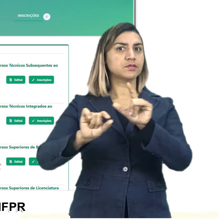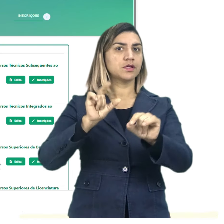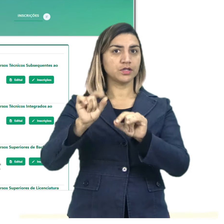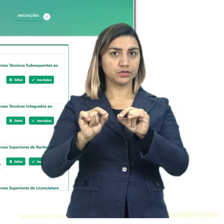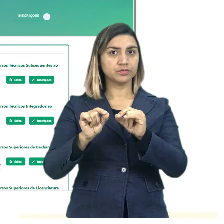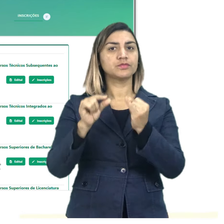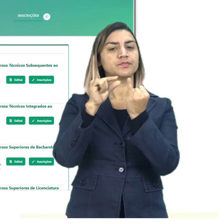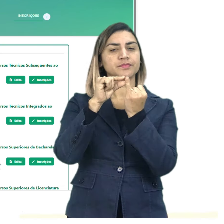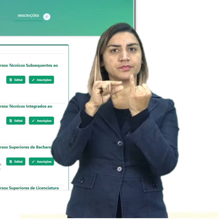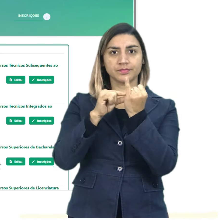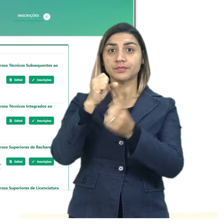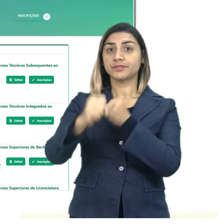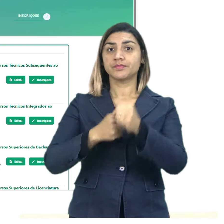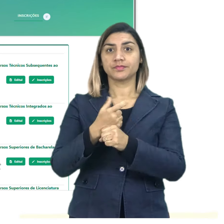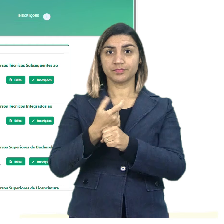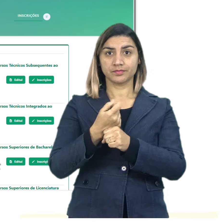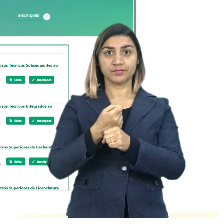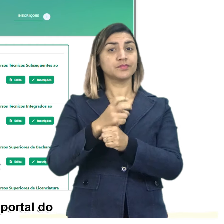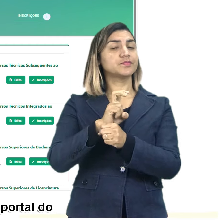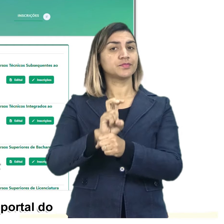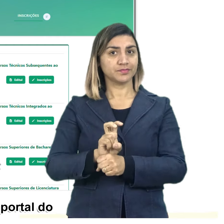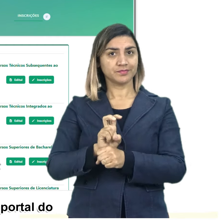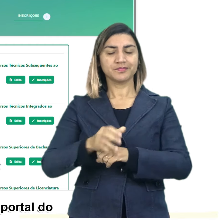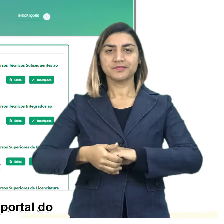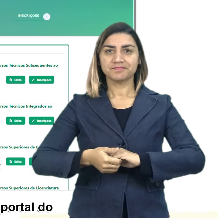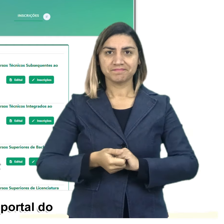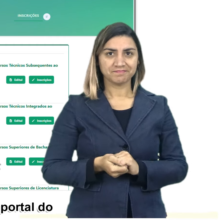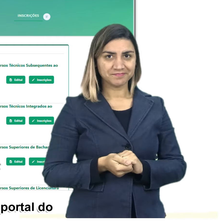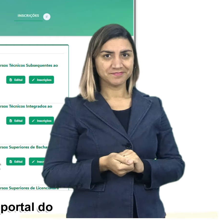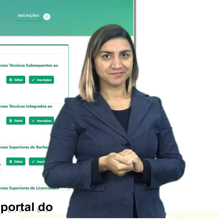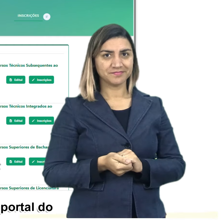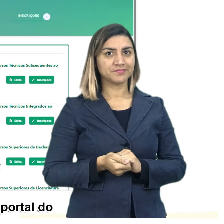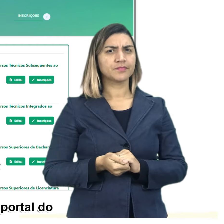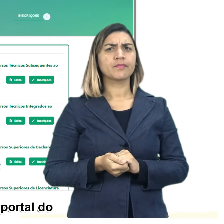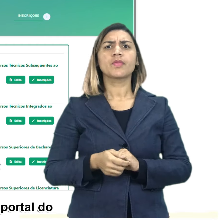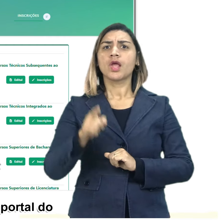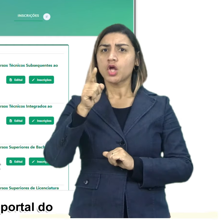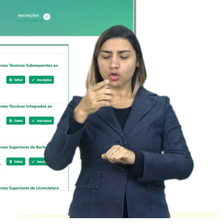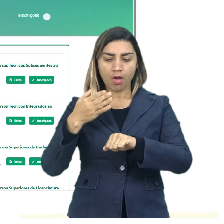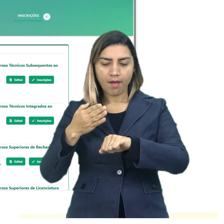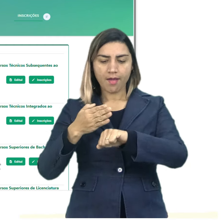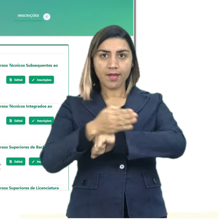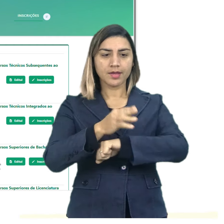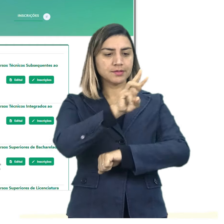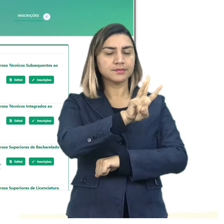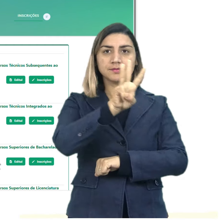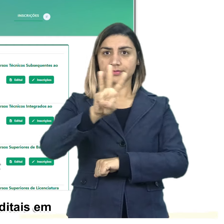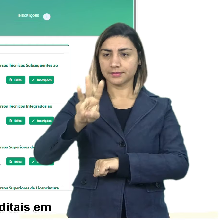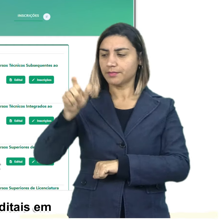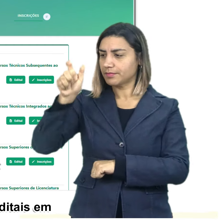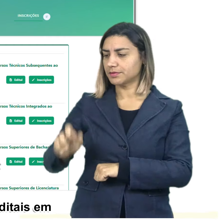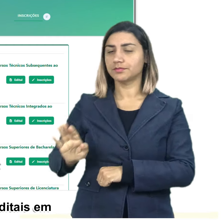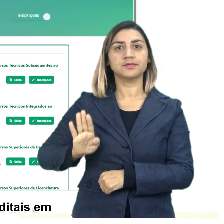IFPR ano 2025. Logo após você entrar na página do Portal do Candidato,